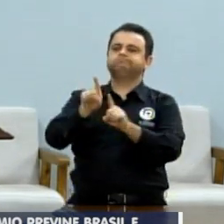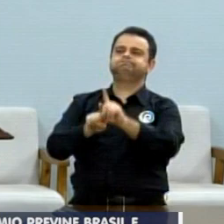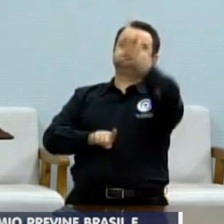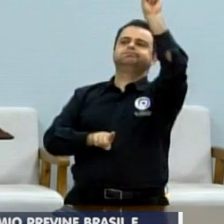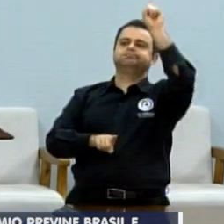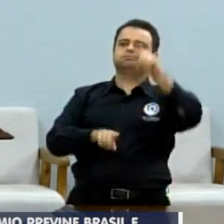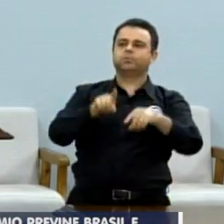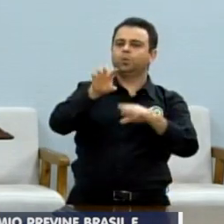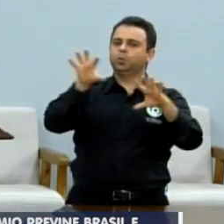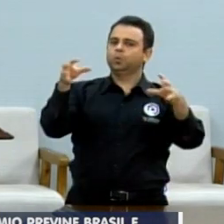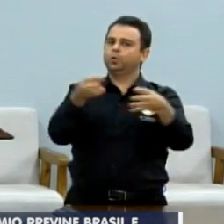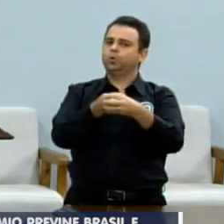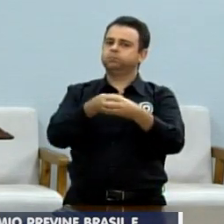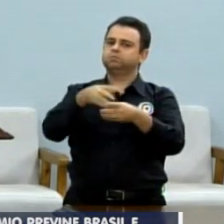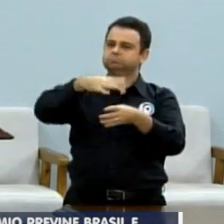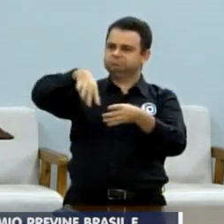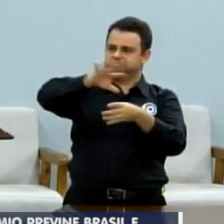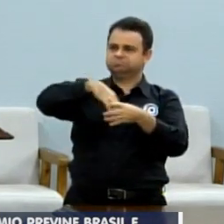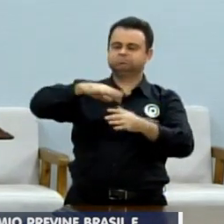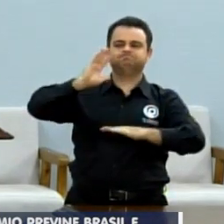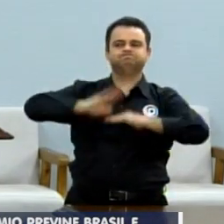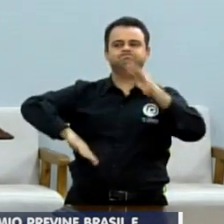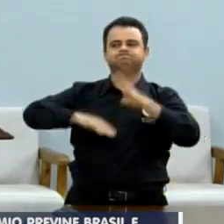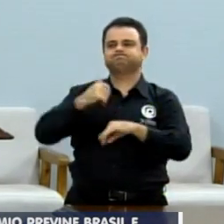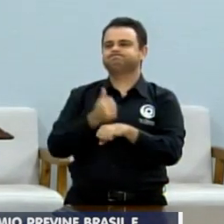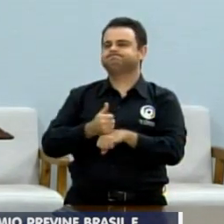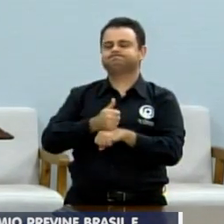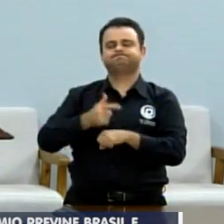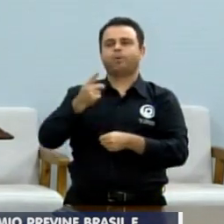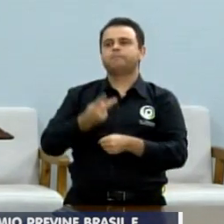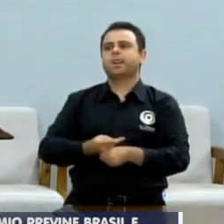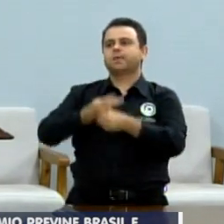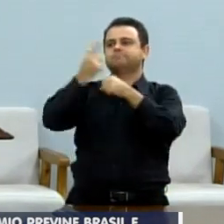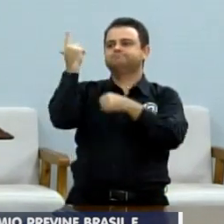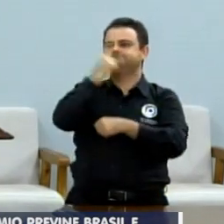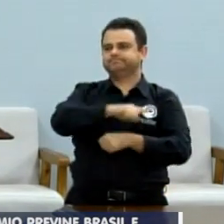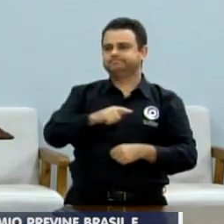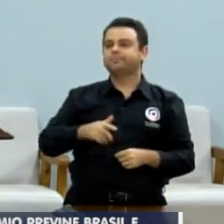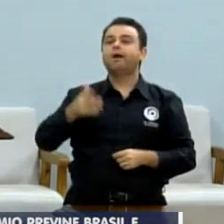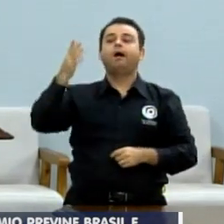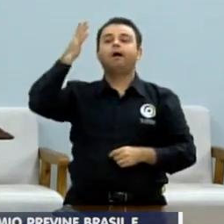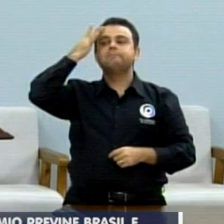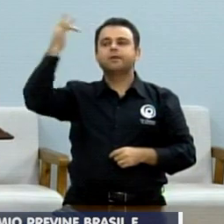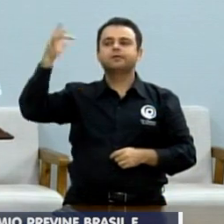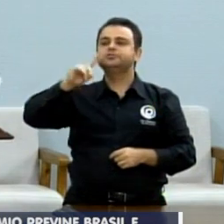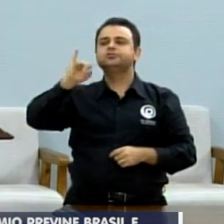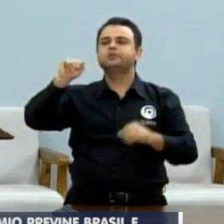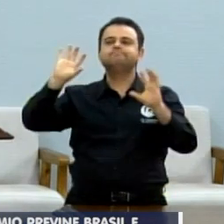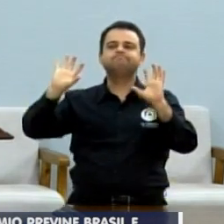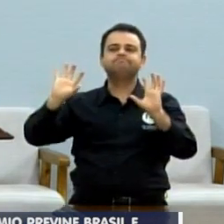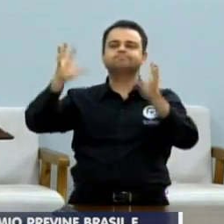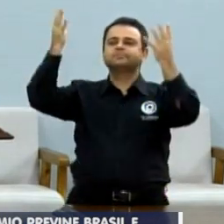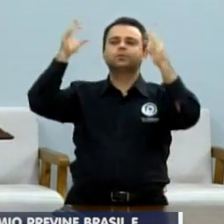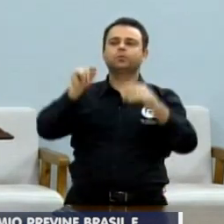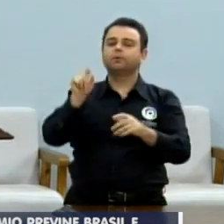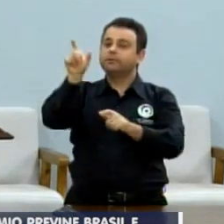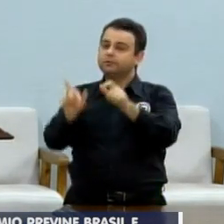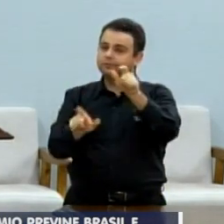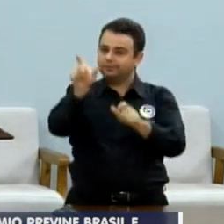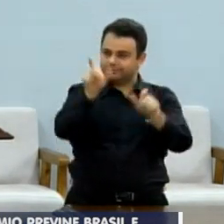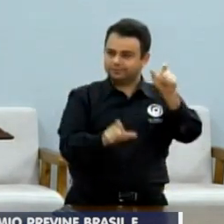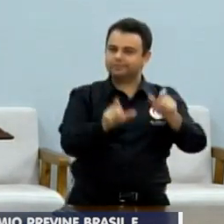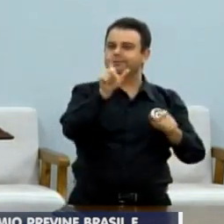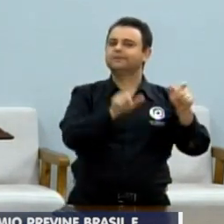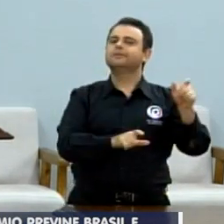Está bom para vocês assim ou não? E amanhã, dia 4 de outubro, é dia dos agentes de saúde. Já que fica meu